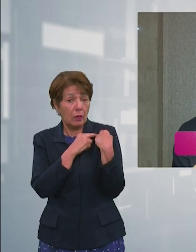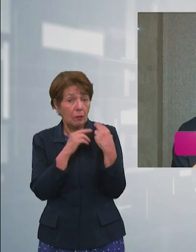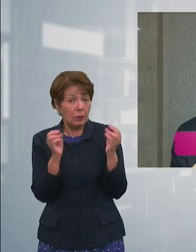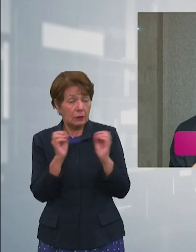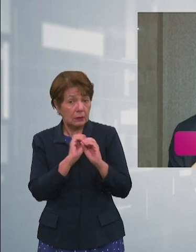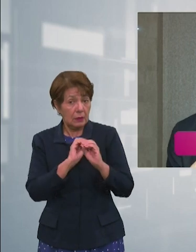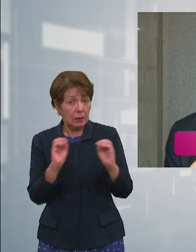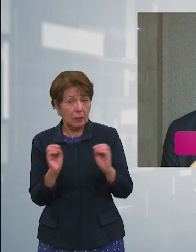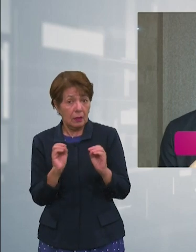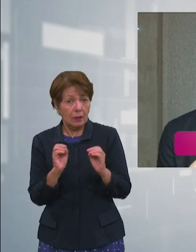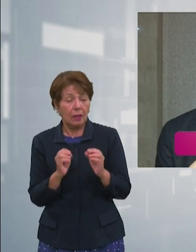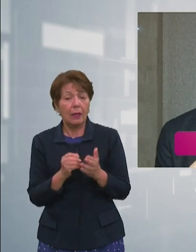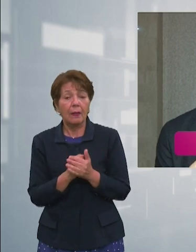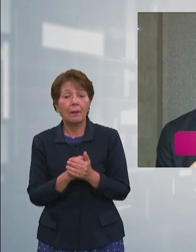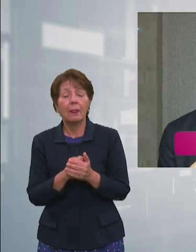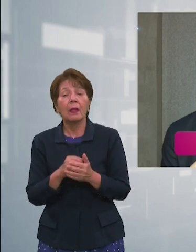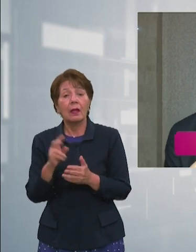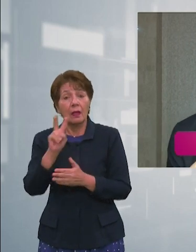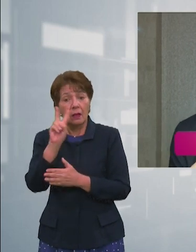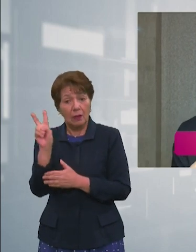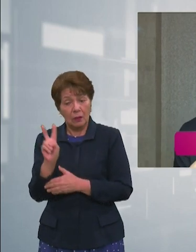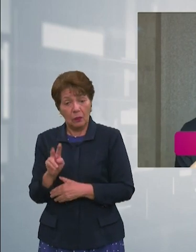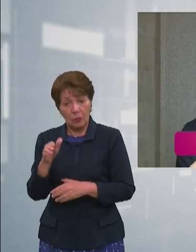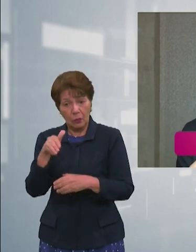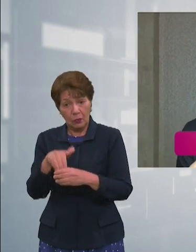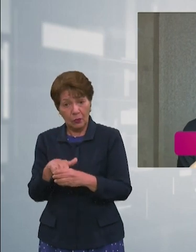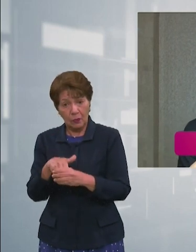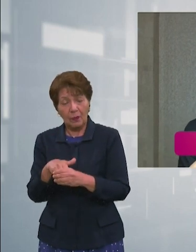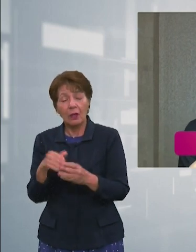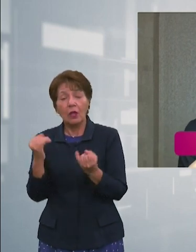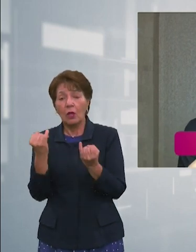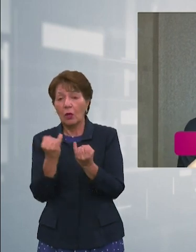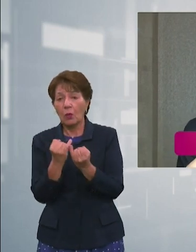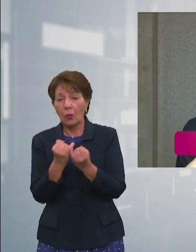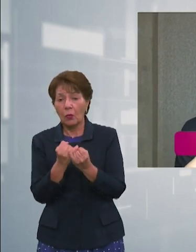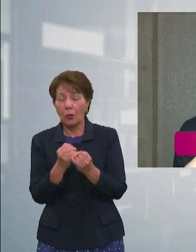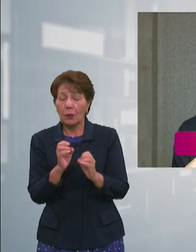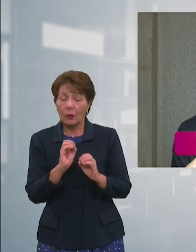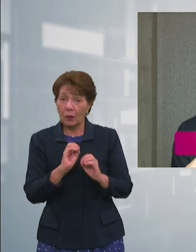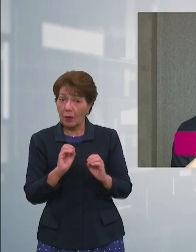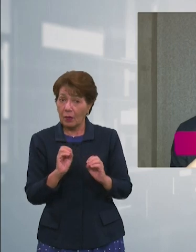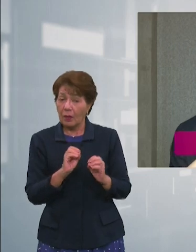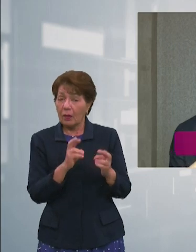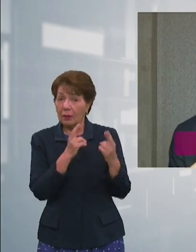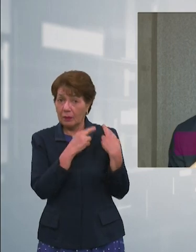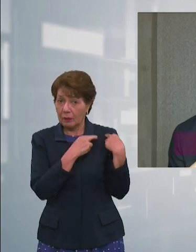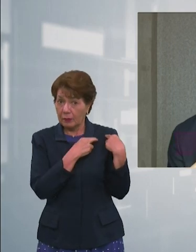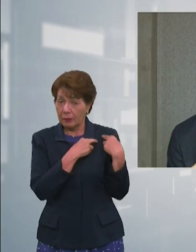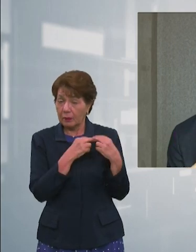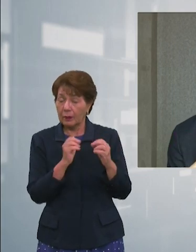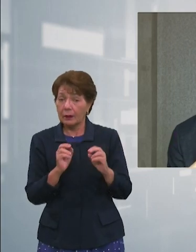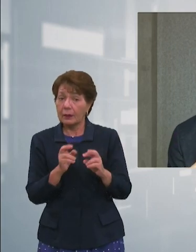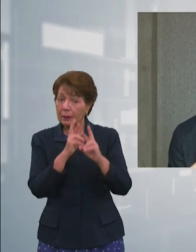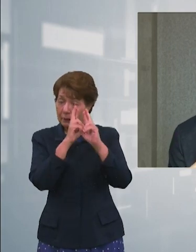que hasta en Venezuela hay elecciones pero eso no quiere decir que tengan las garantías suficientes para que se respete la voluntad popular.